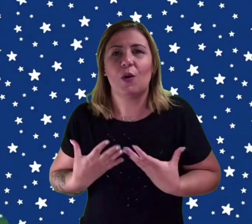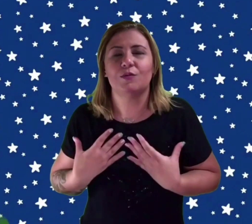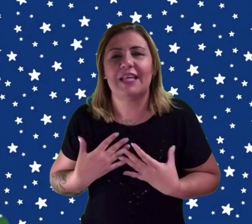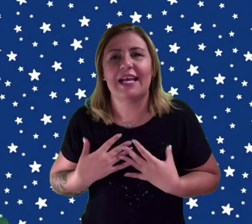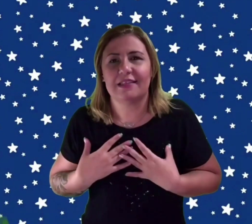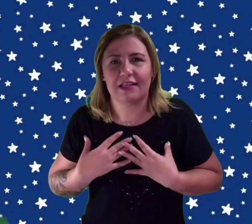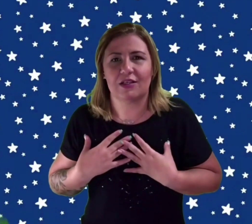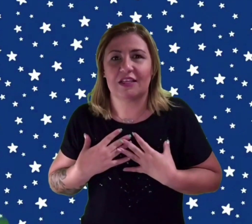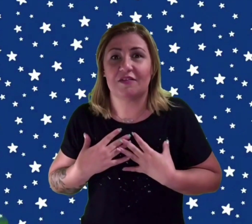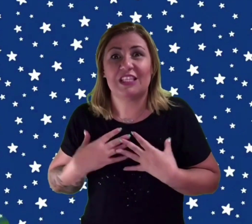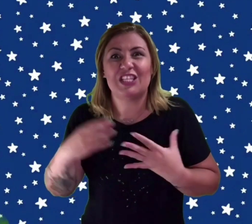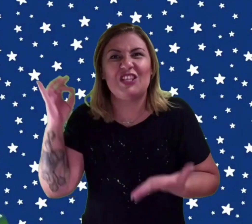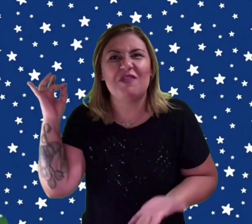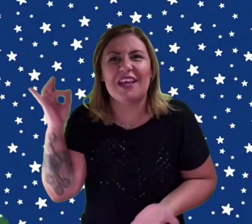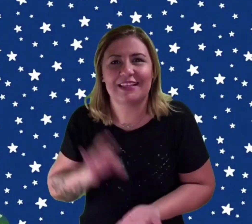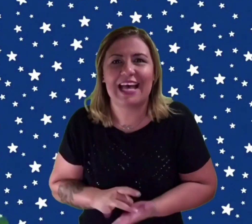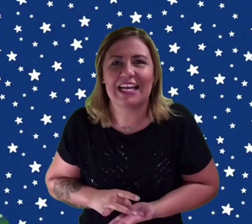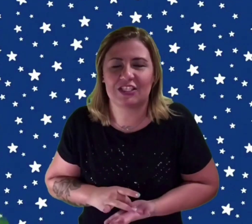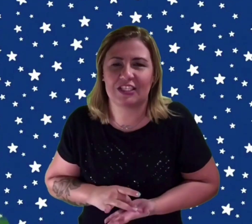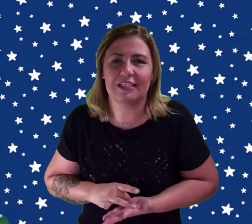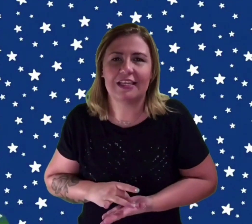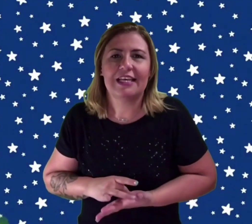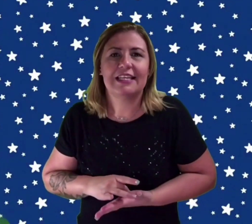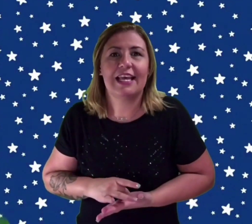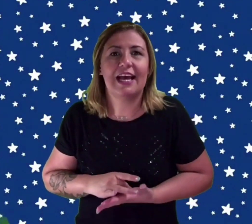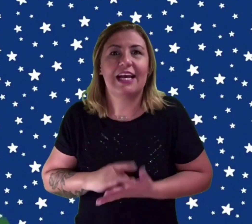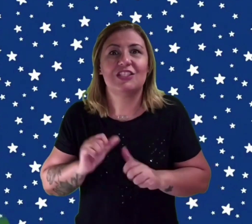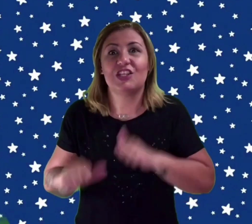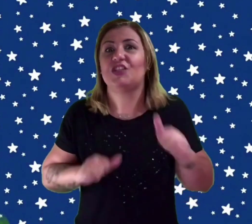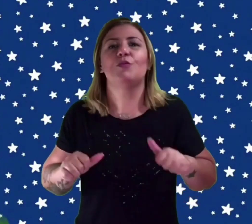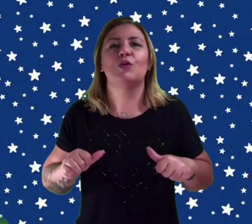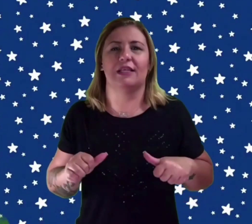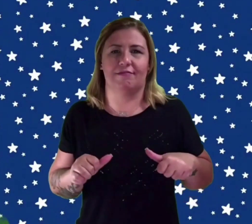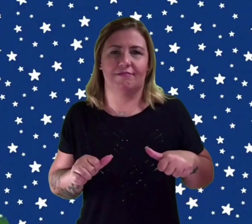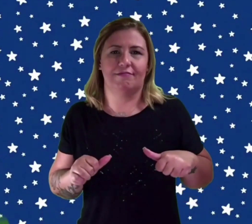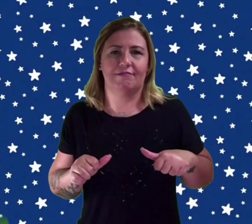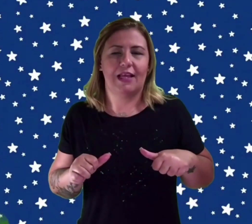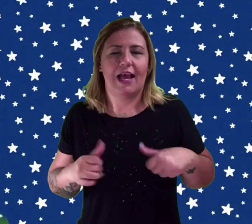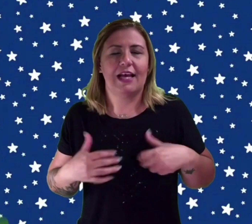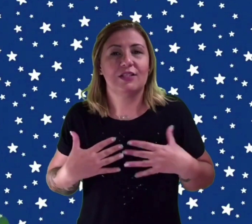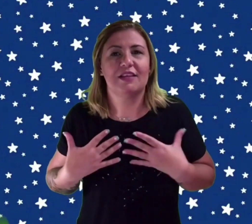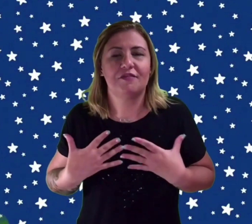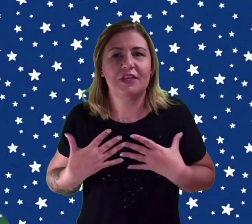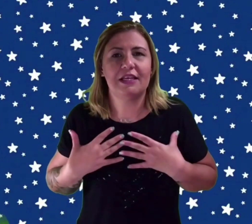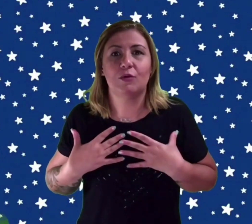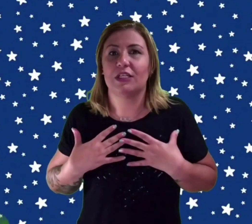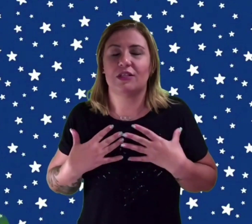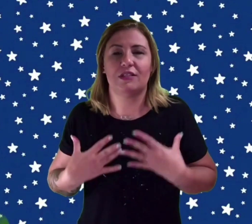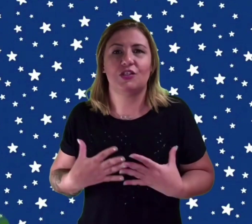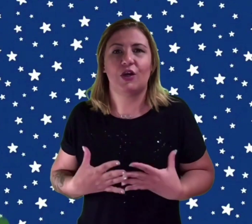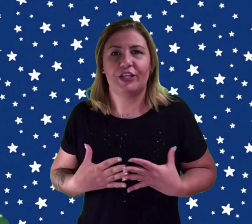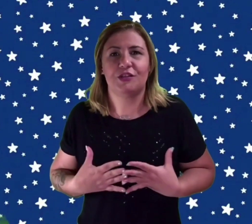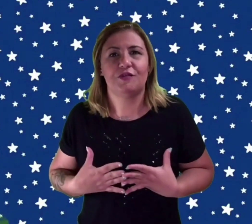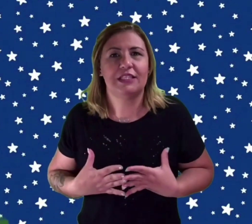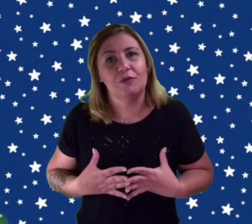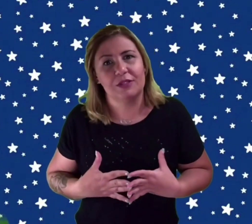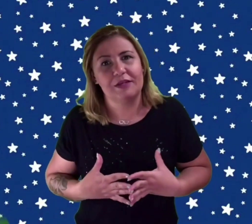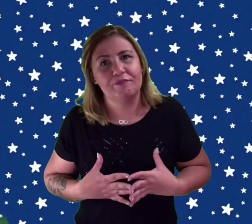acontece na nossa vida de verdade, a gente muda. A nossa vida muda, a nossa história de vida muda.